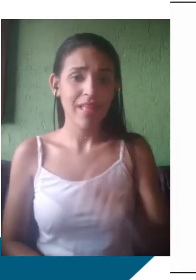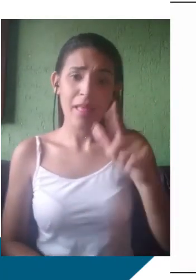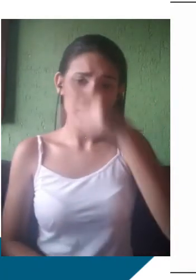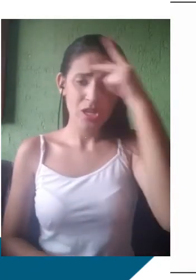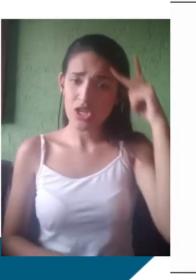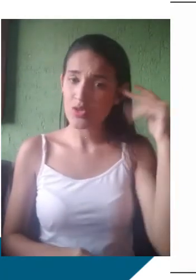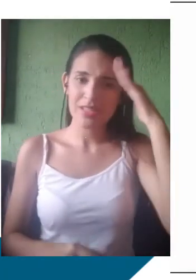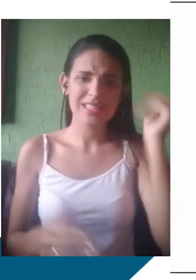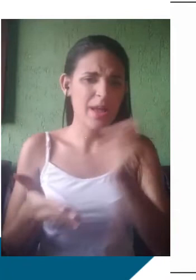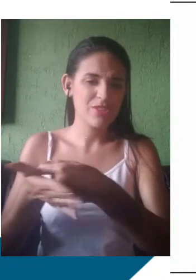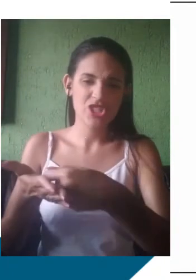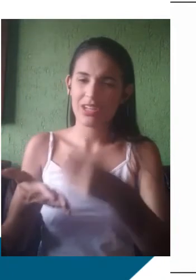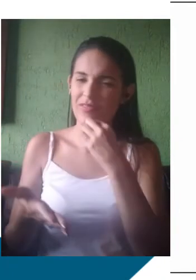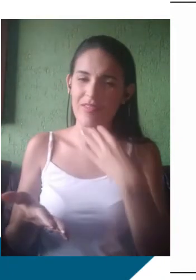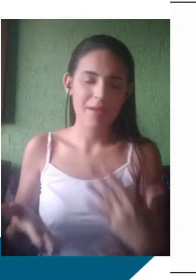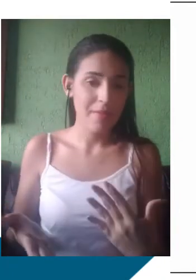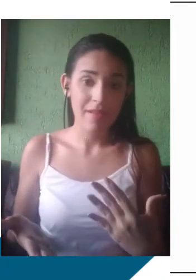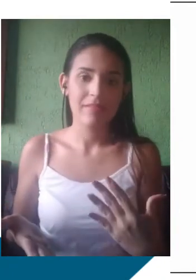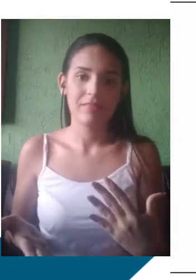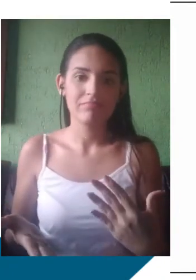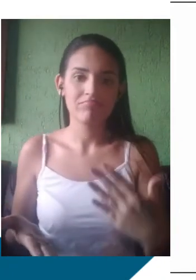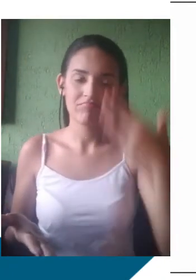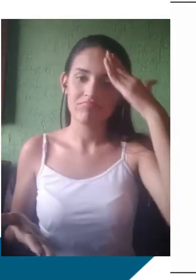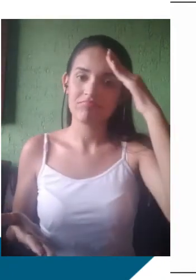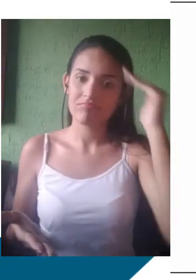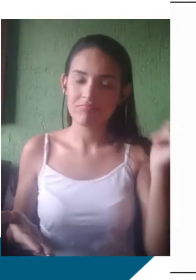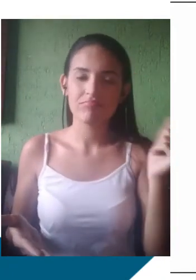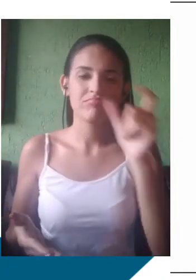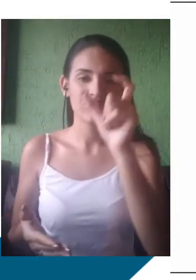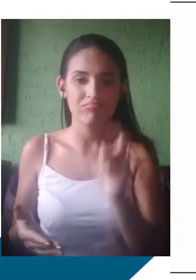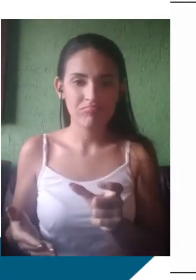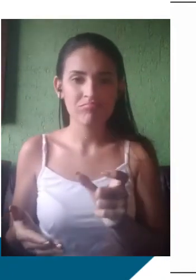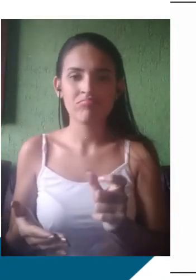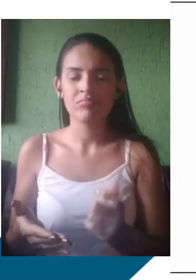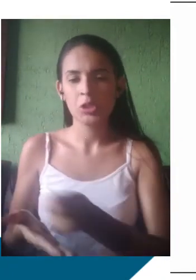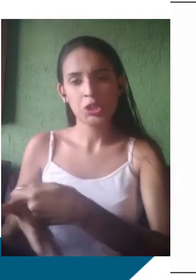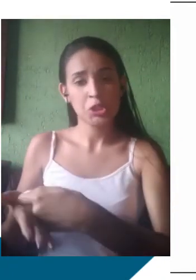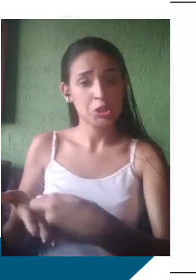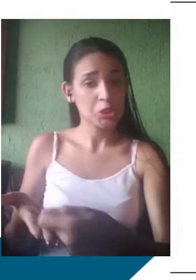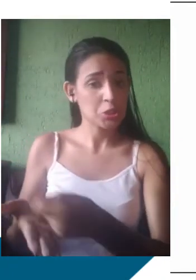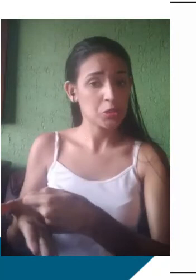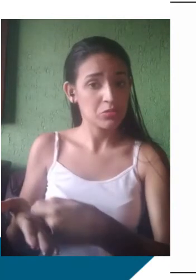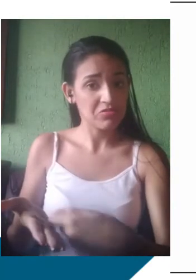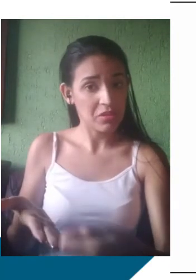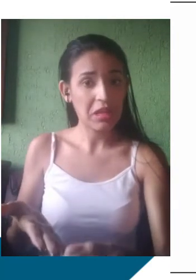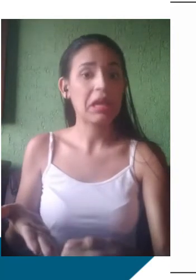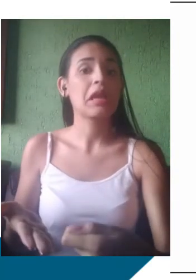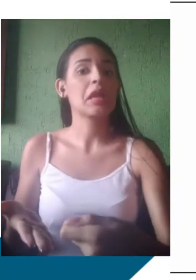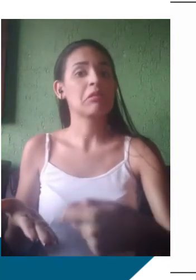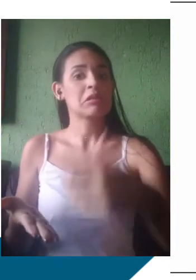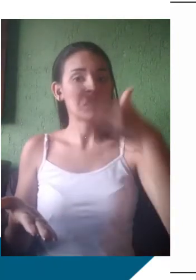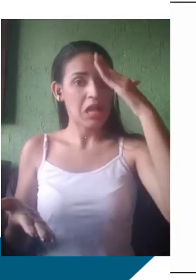mais próxima das regras de tal modalidade. Seus falantes, em sua maioria, são pertencentes às camadas mais privilegiadas da